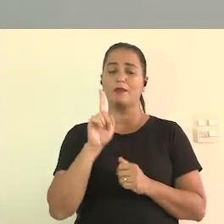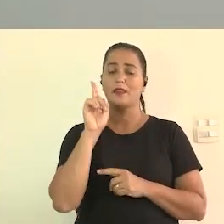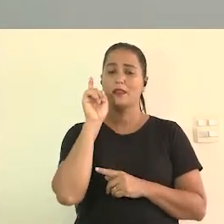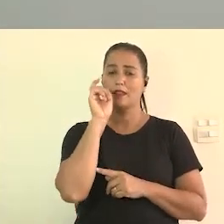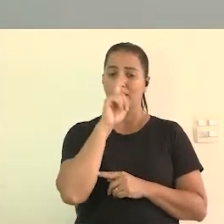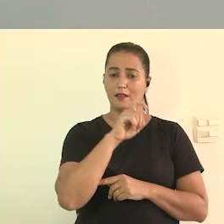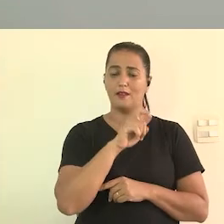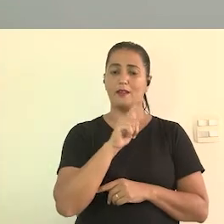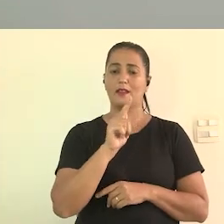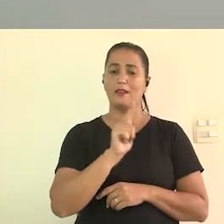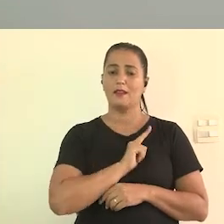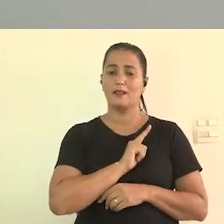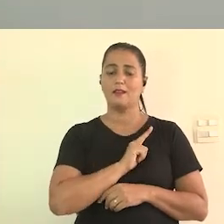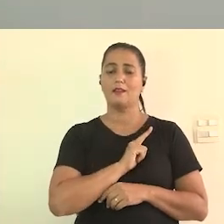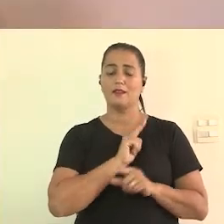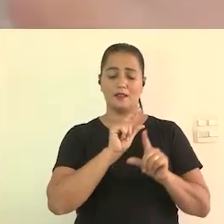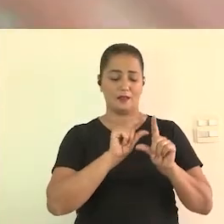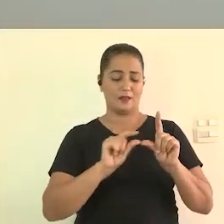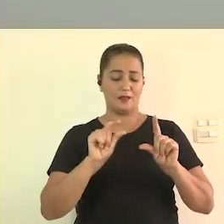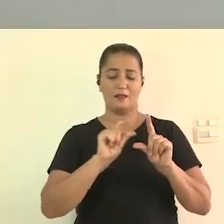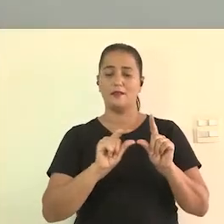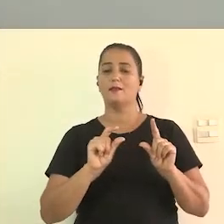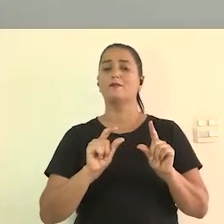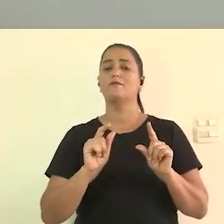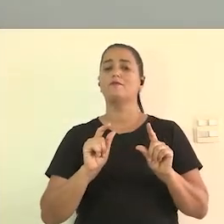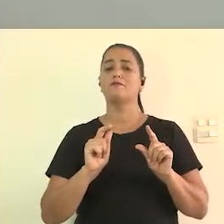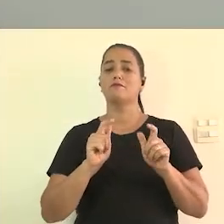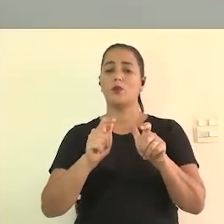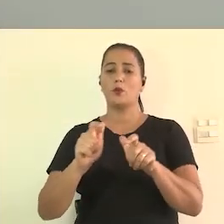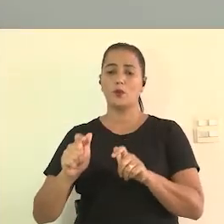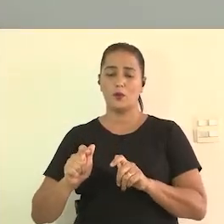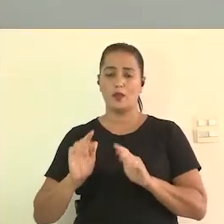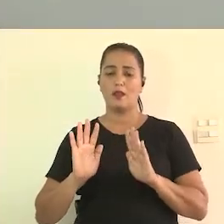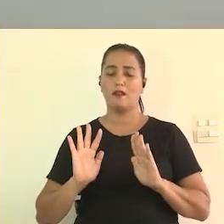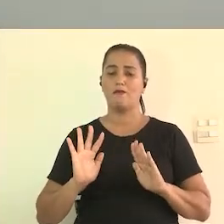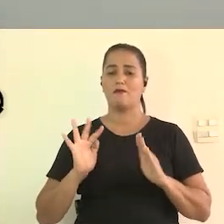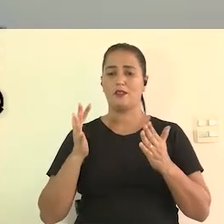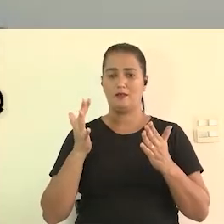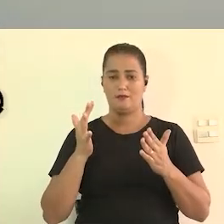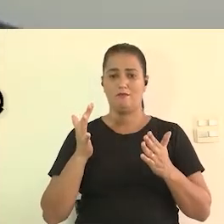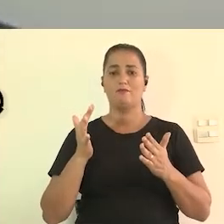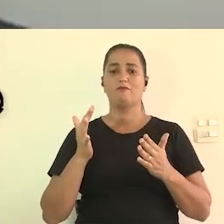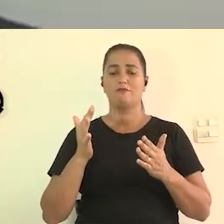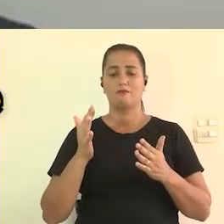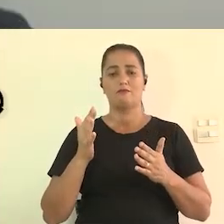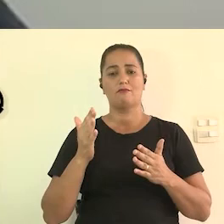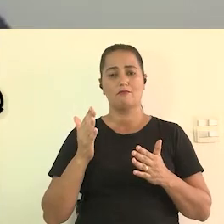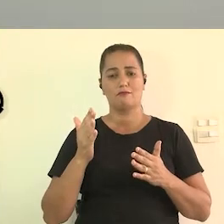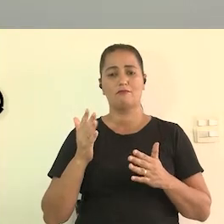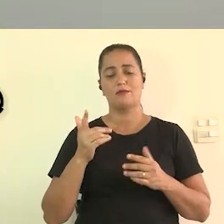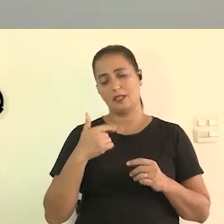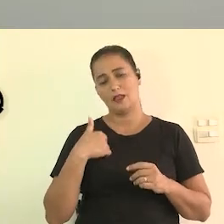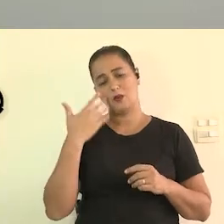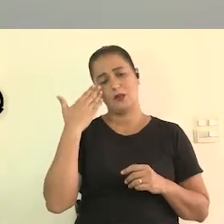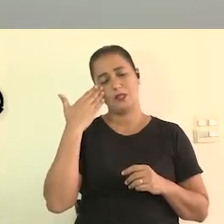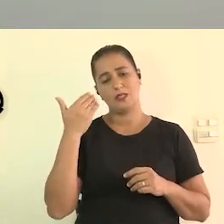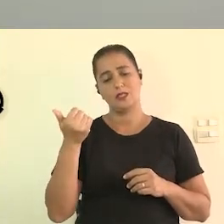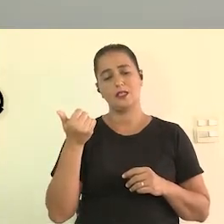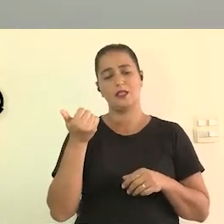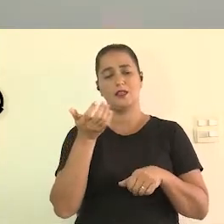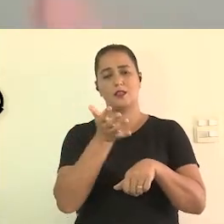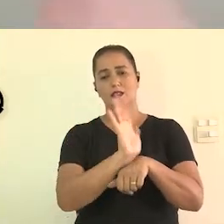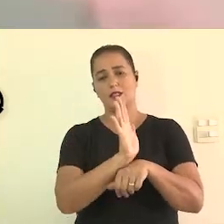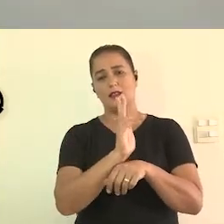dificuldade de ter Legenda nesses espaços nesses eventos que eu sei que é muito comum ter no